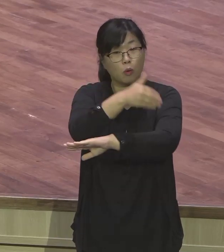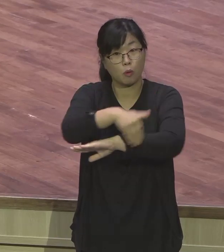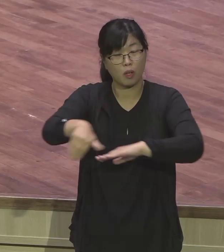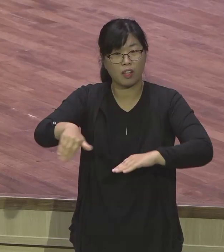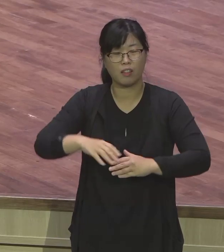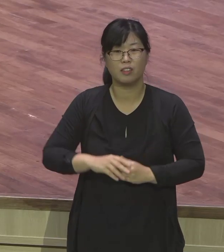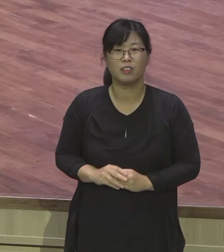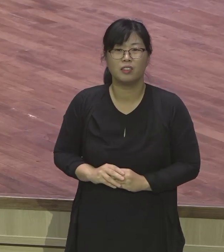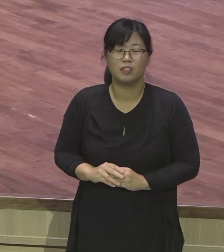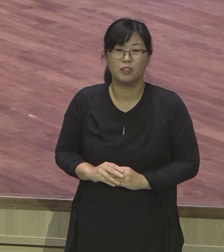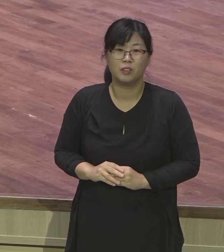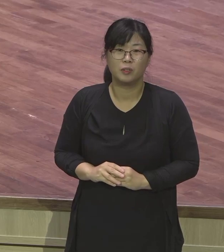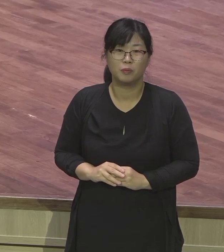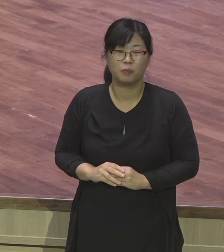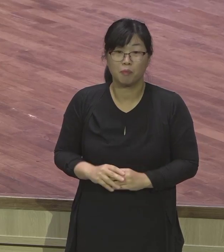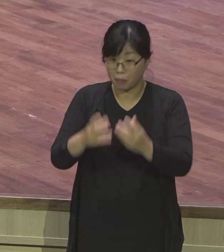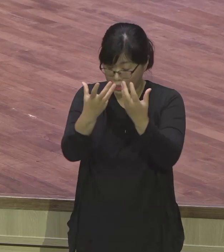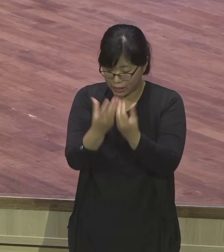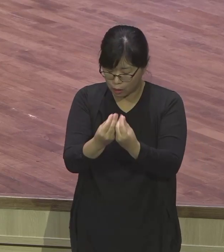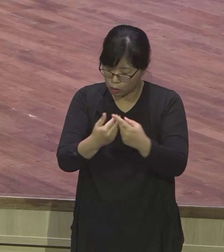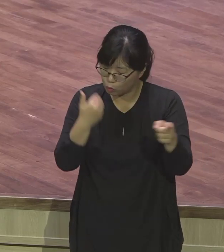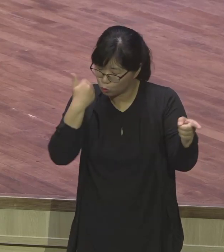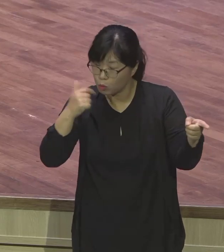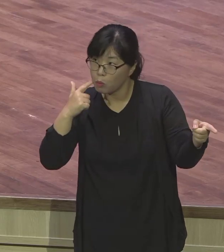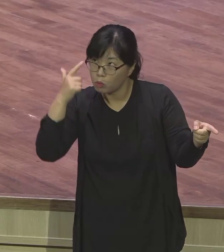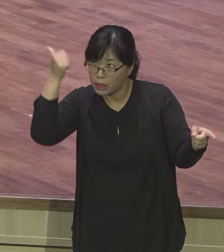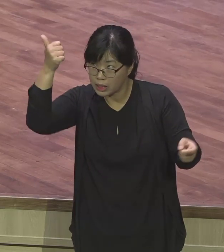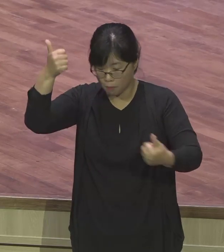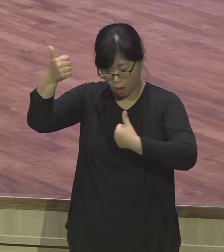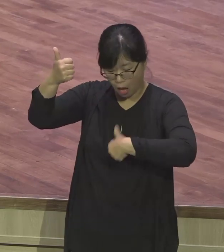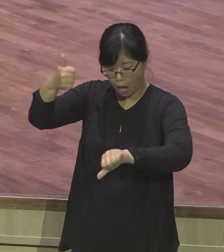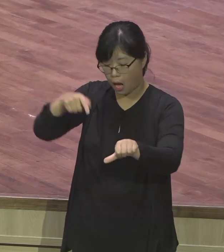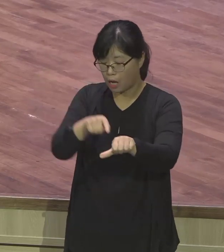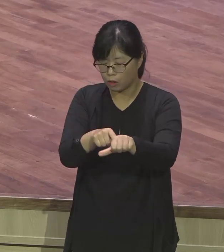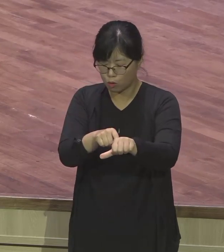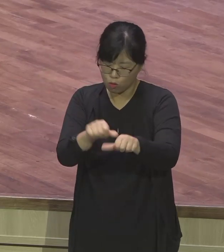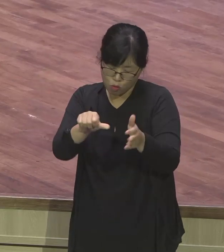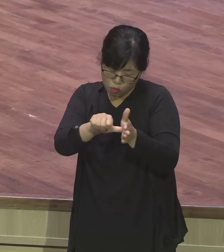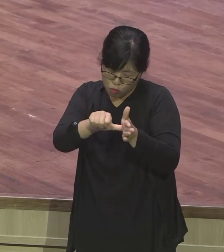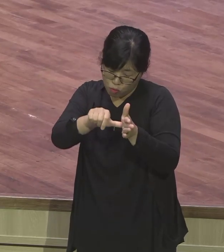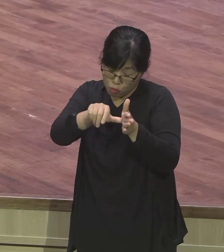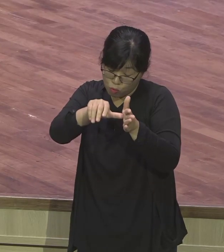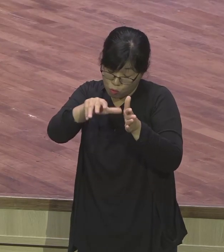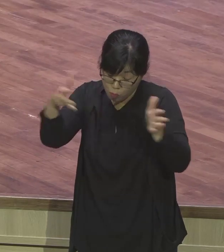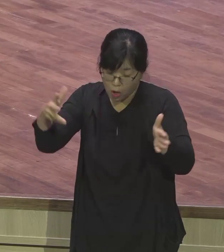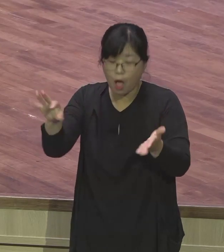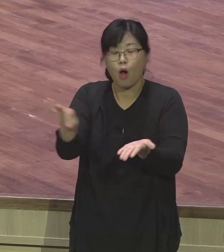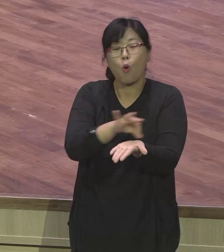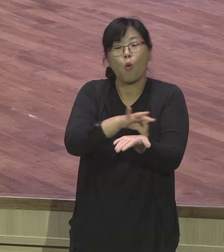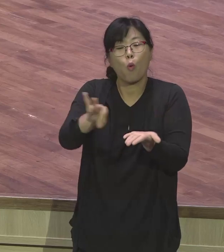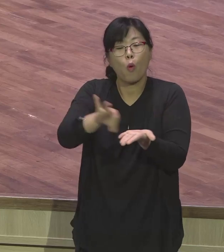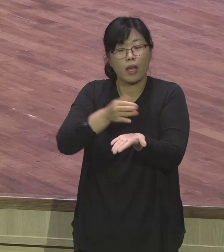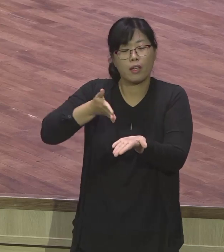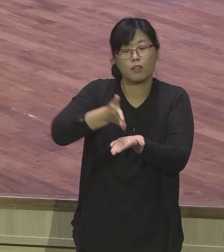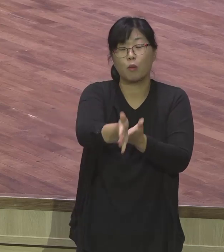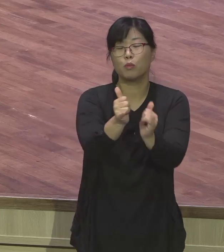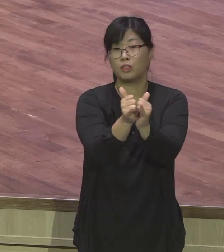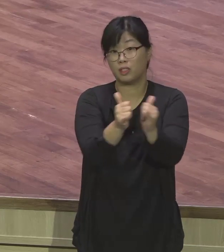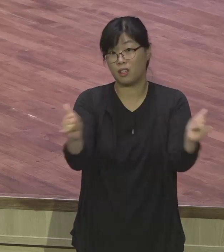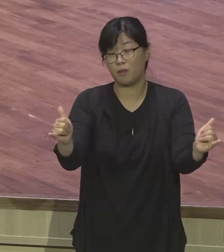회계사예요, 회계사. 그러니까 그런 세계적인 회사 다니면서 RU를 한단